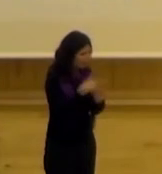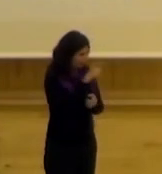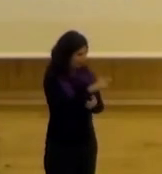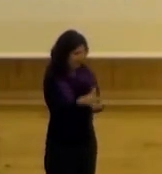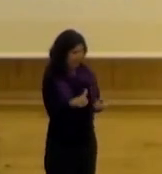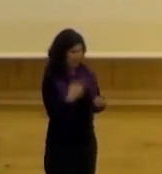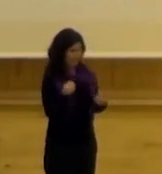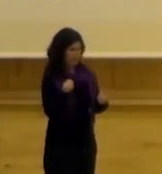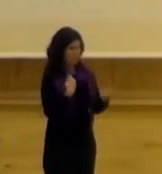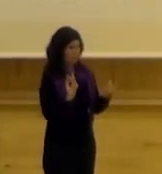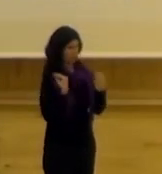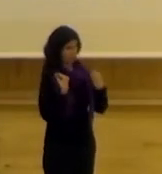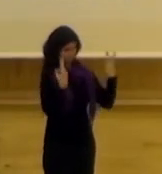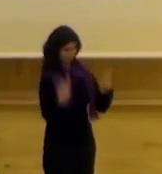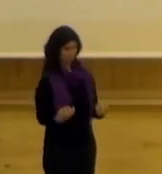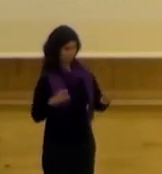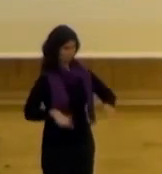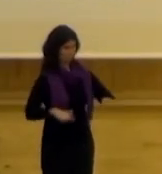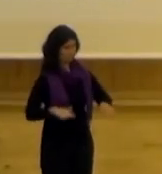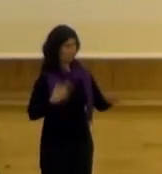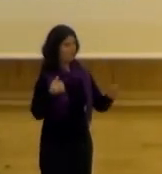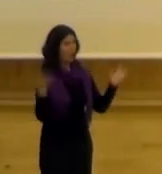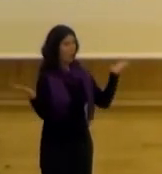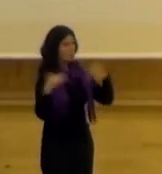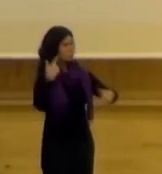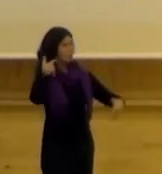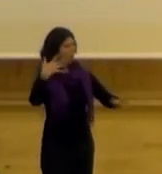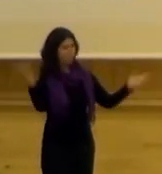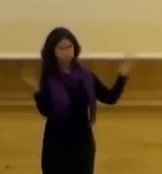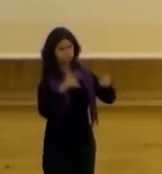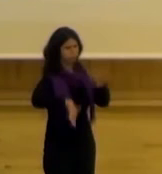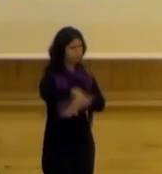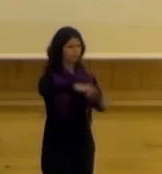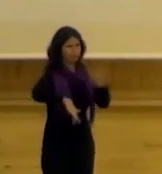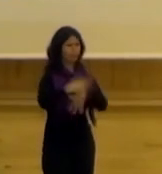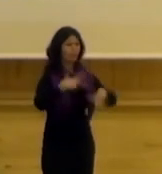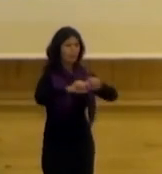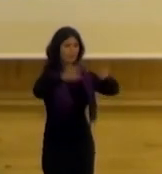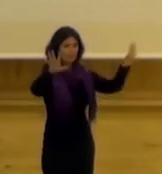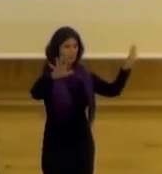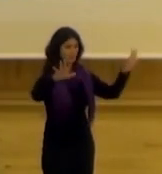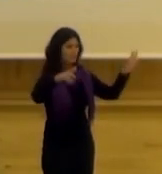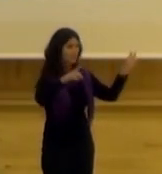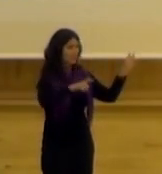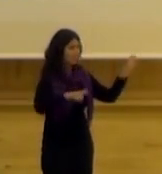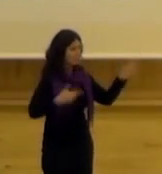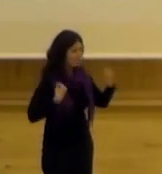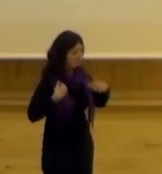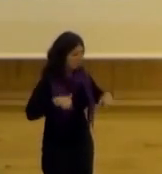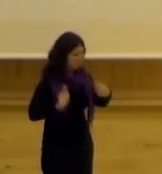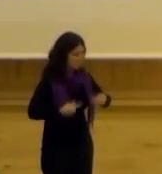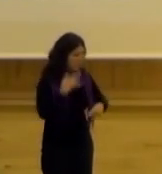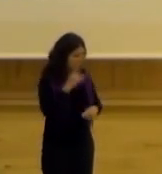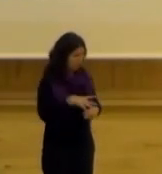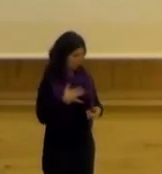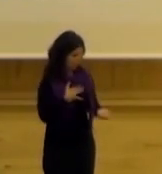que al final se queda aquí cuando pasan esos eventos dentro de no sé cuánto tiempo y yo creo que propuestas de